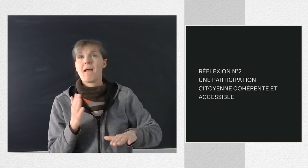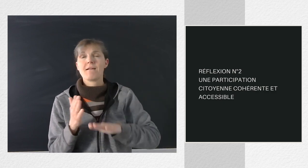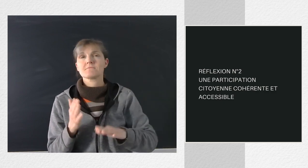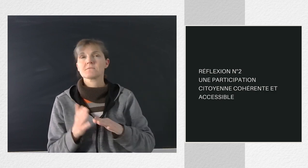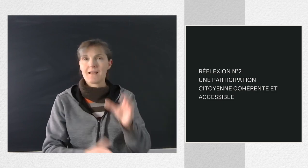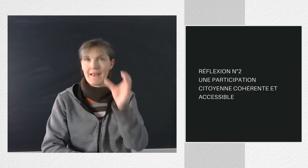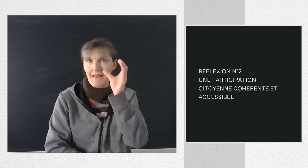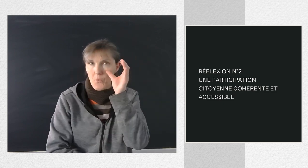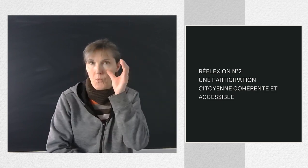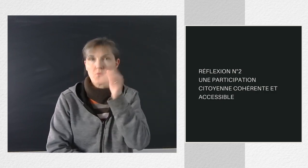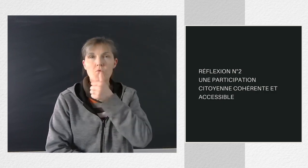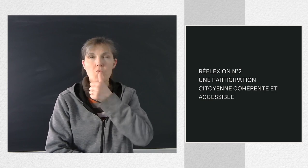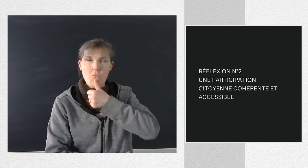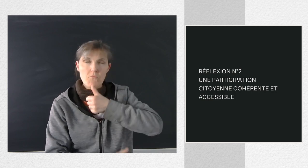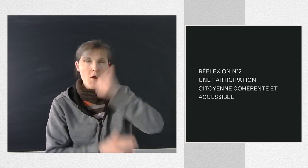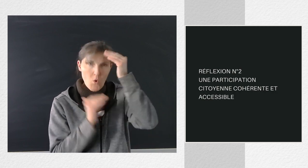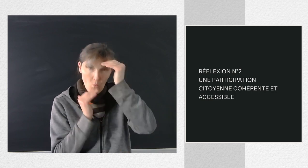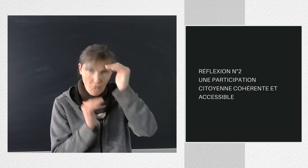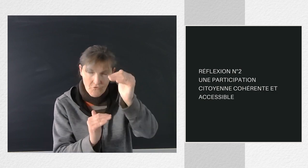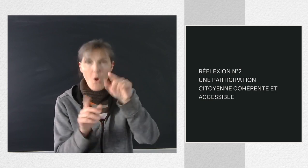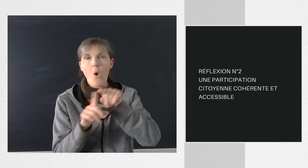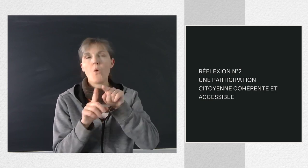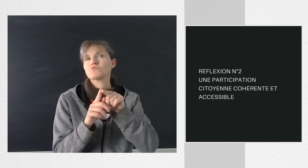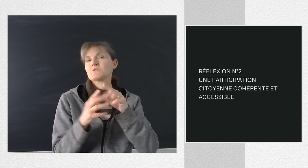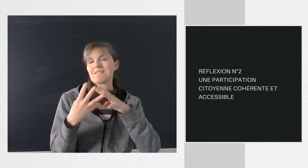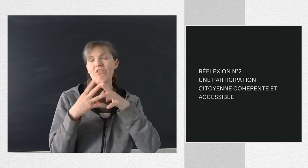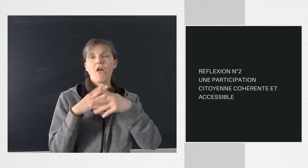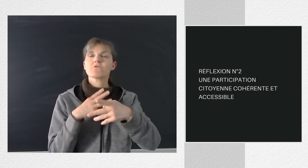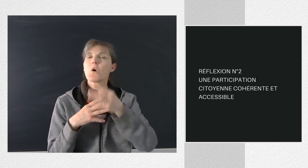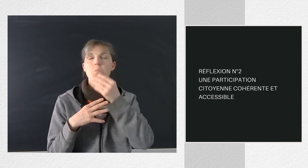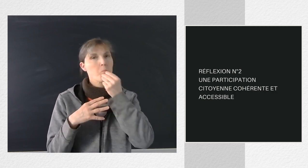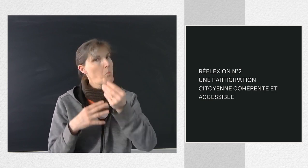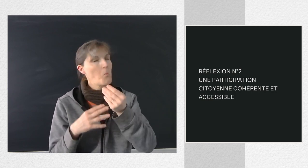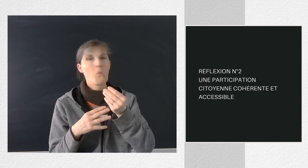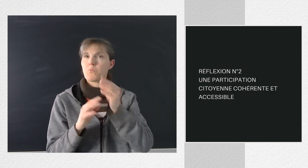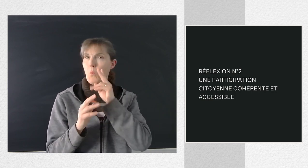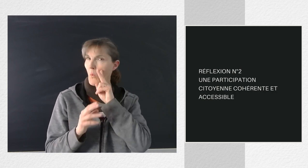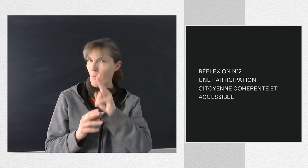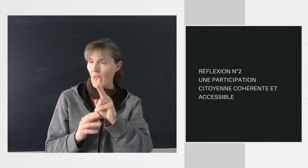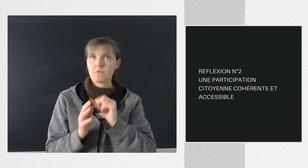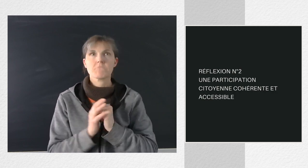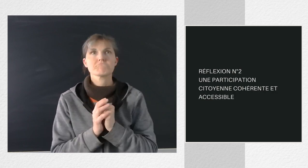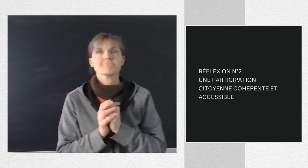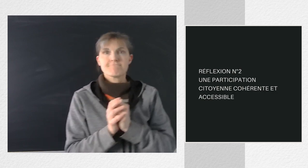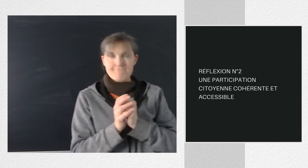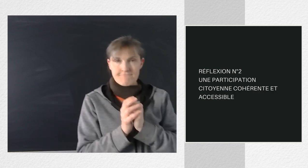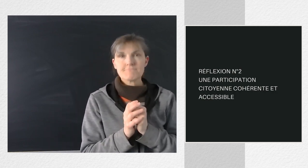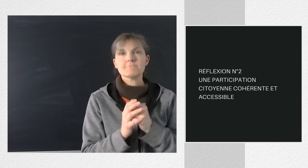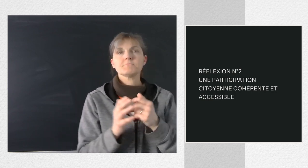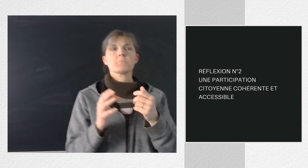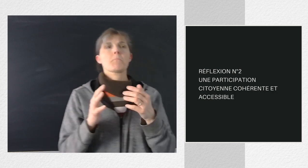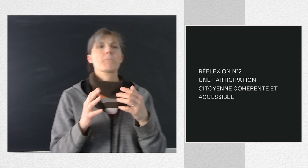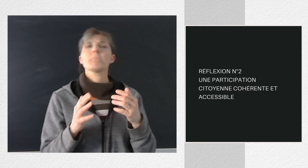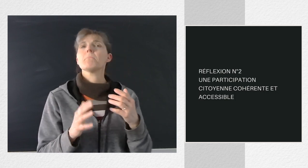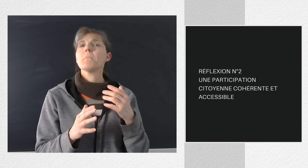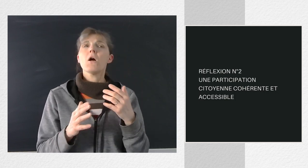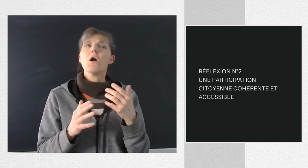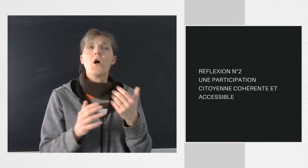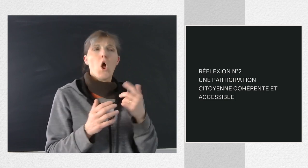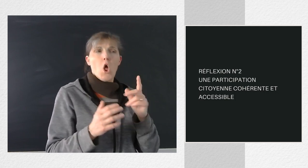et la transparence. Lors de la tournée du Parlement mobile, nous sommes allés à la